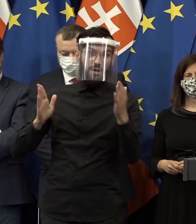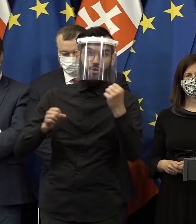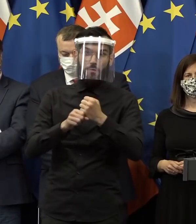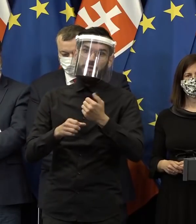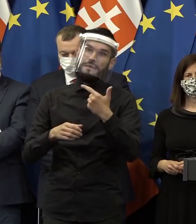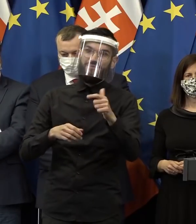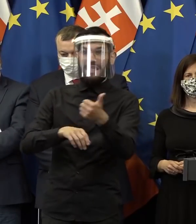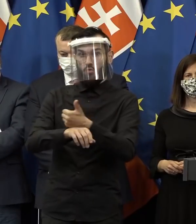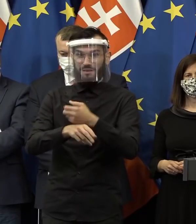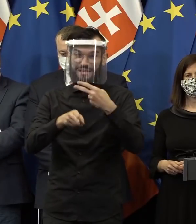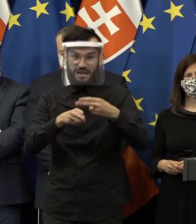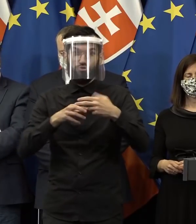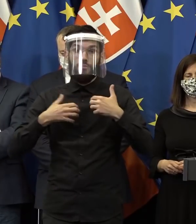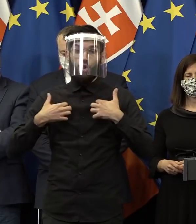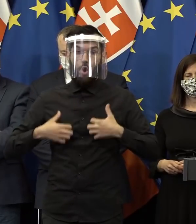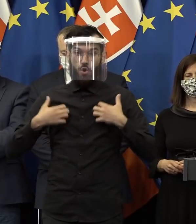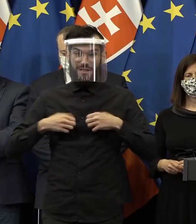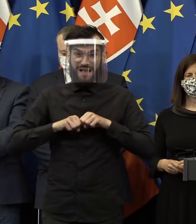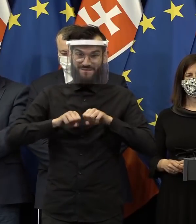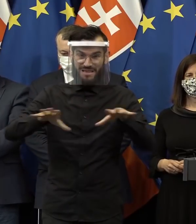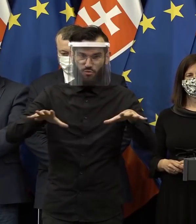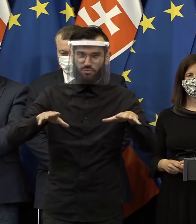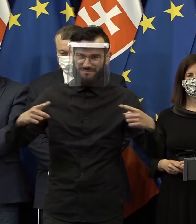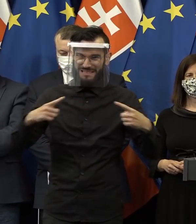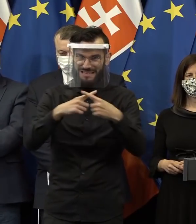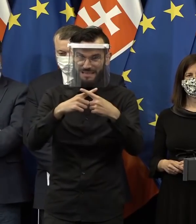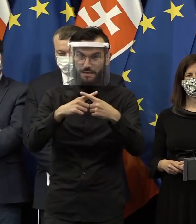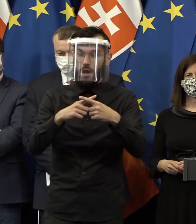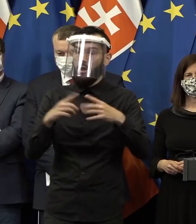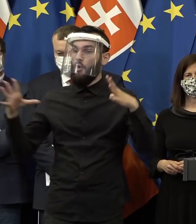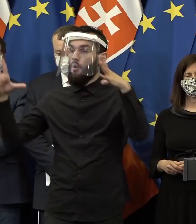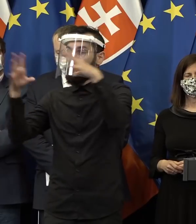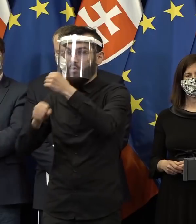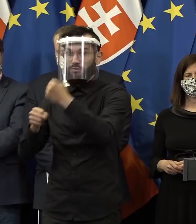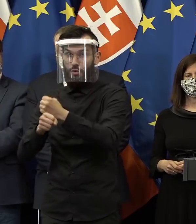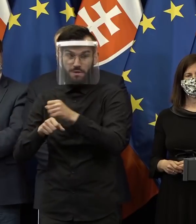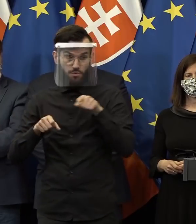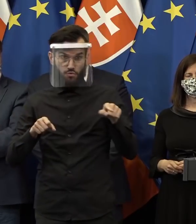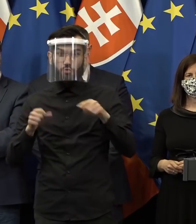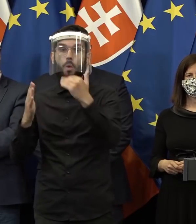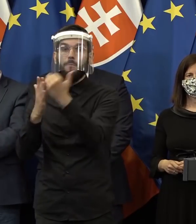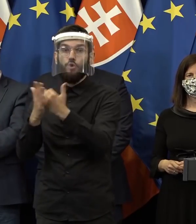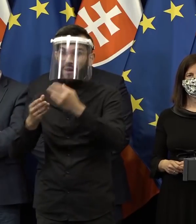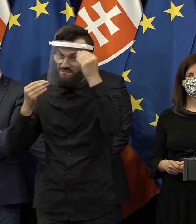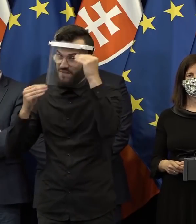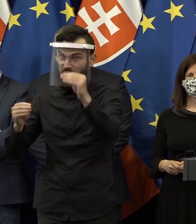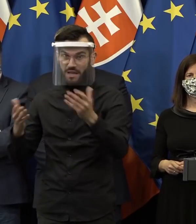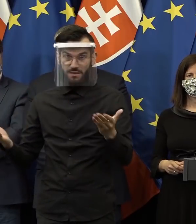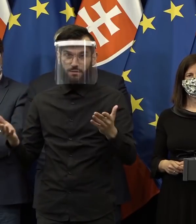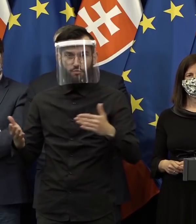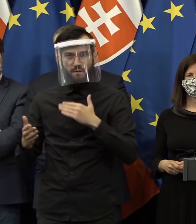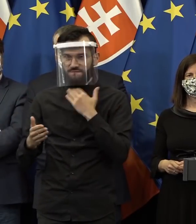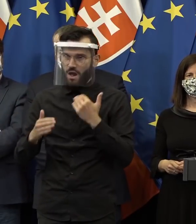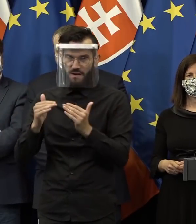mnou, 12 hodín riešenie koronakrízy a nie len pracovný týždeň a v podnociach sme robili toto programové vyhlásenie vlády. Myslím, že obrovský